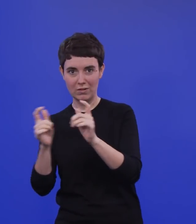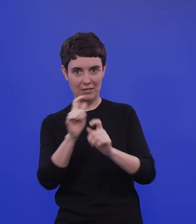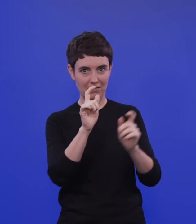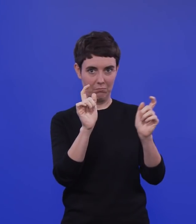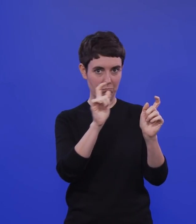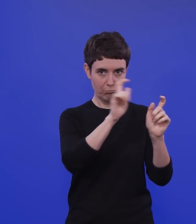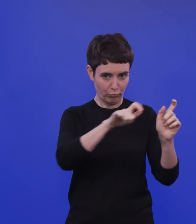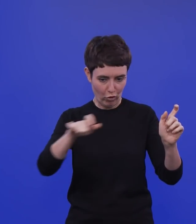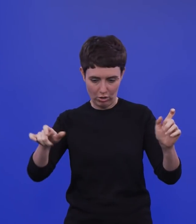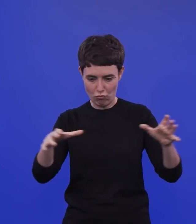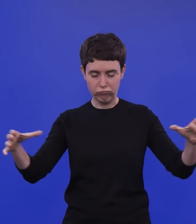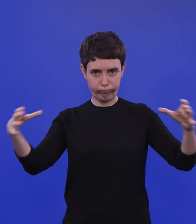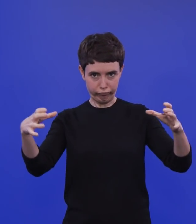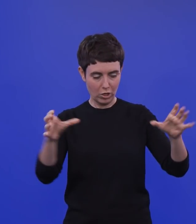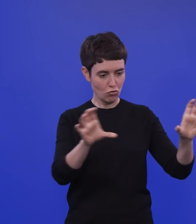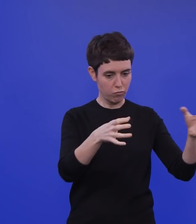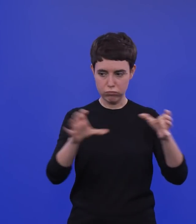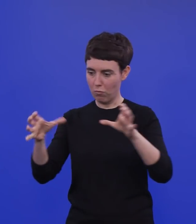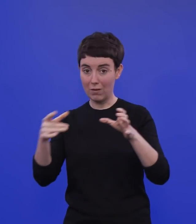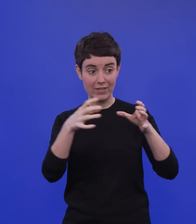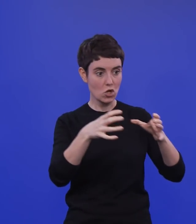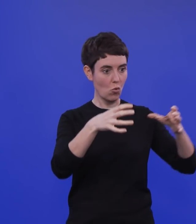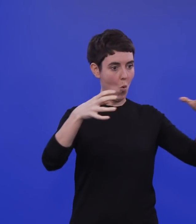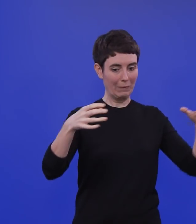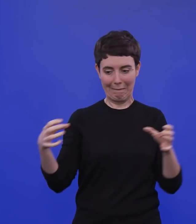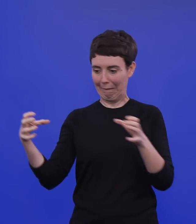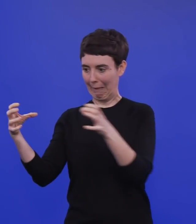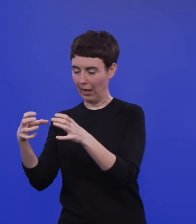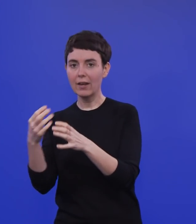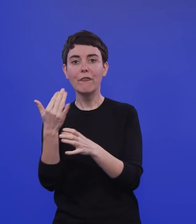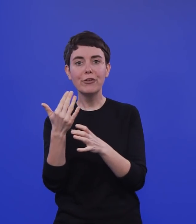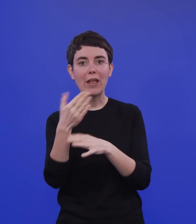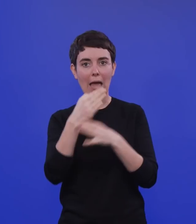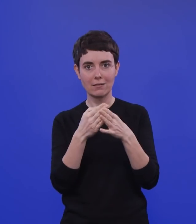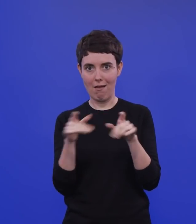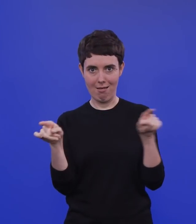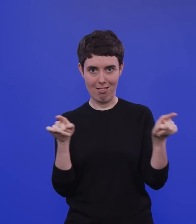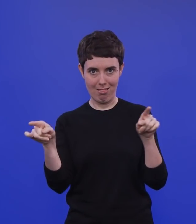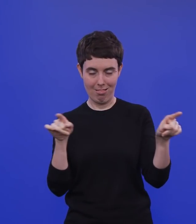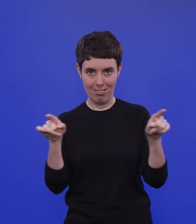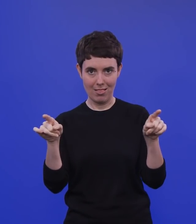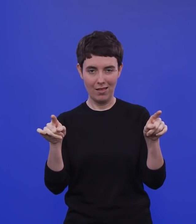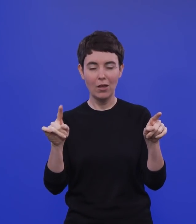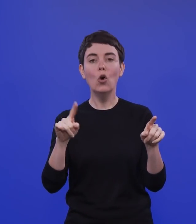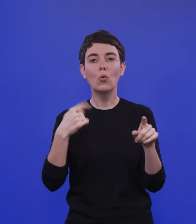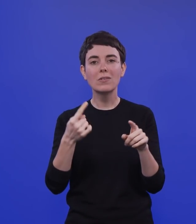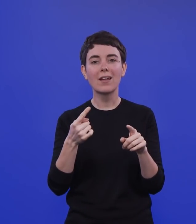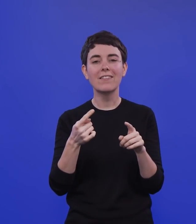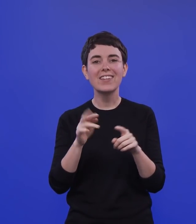Bevölkerung macht welchen Bevölkerungsteil aus und welchen Teil am R-Wert trägt diese Gruppe dann folglich